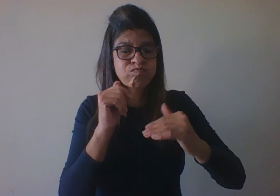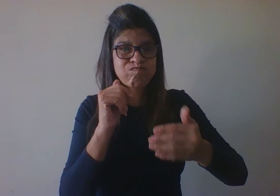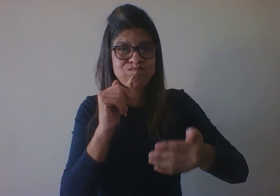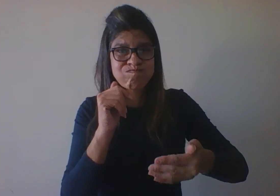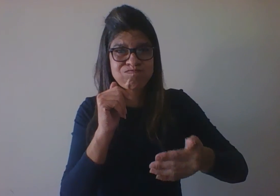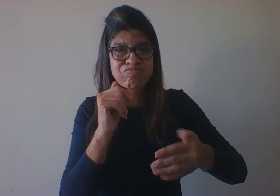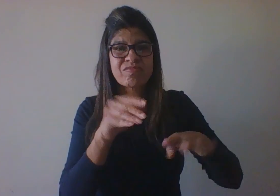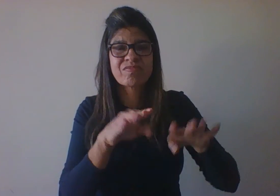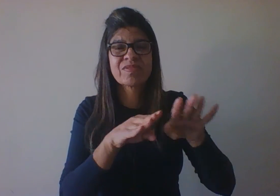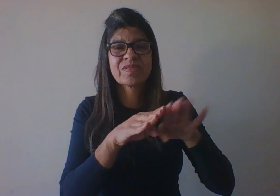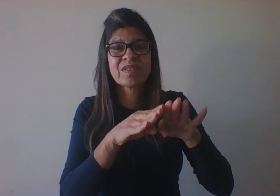ponto de vista social,